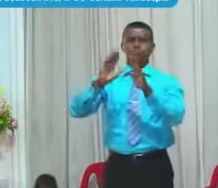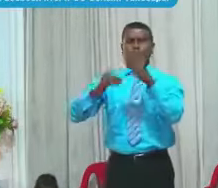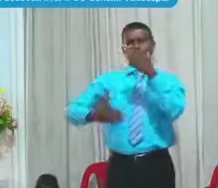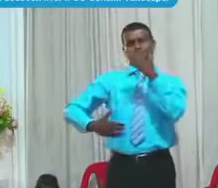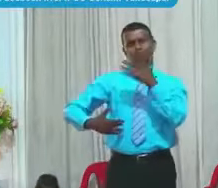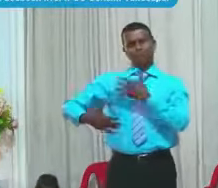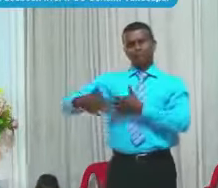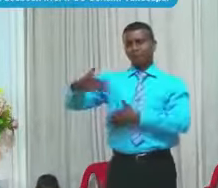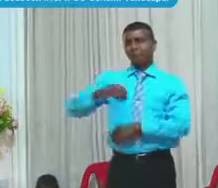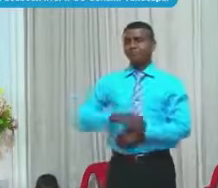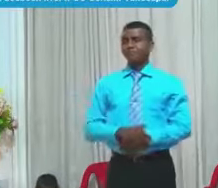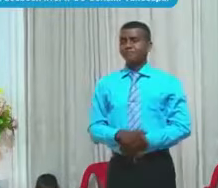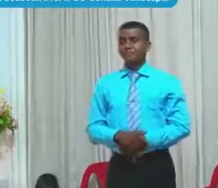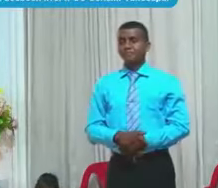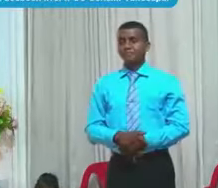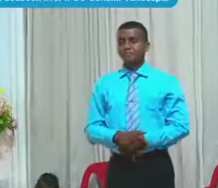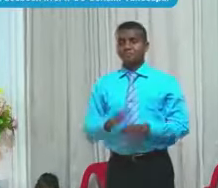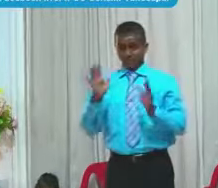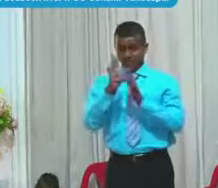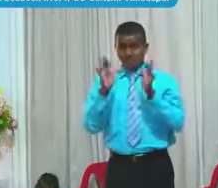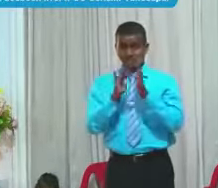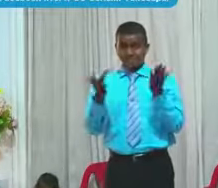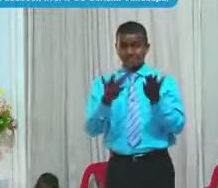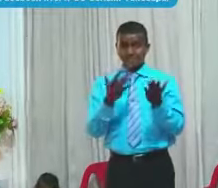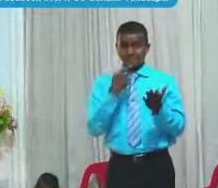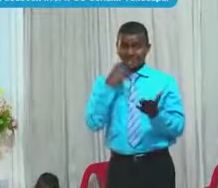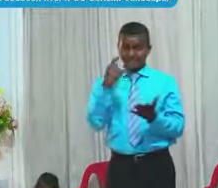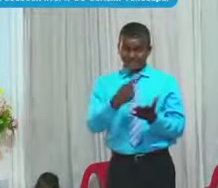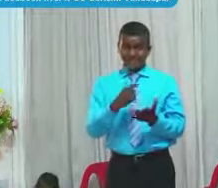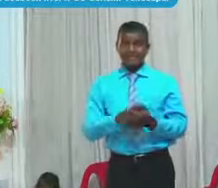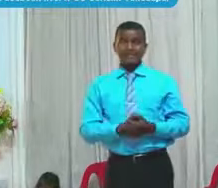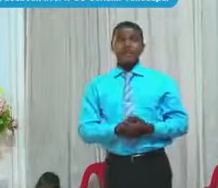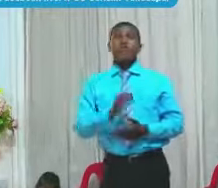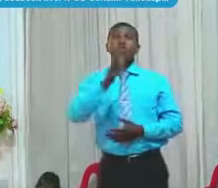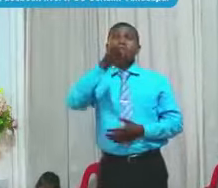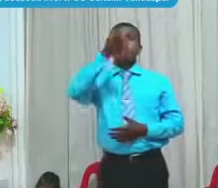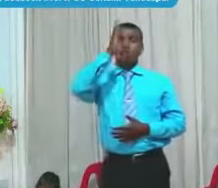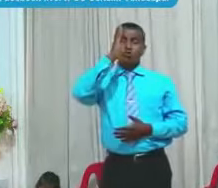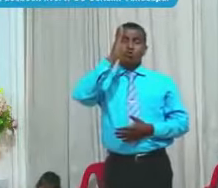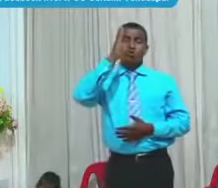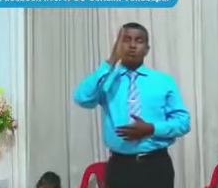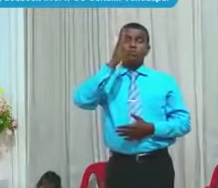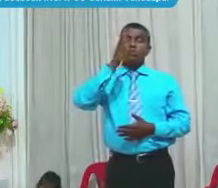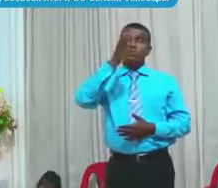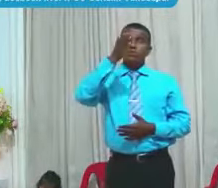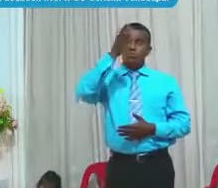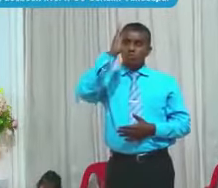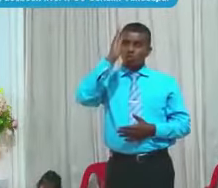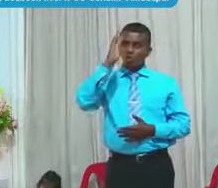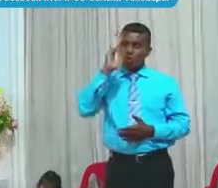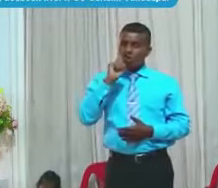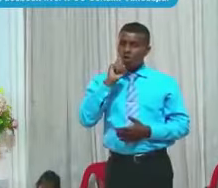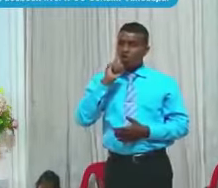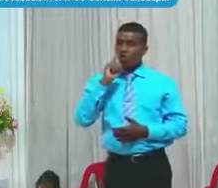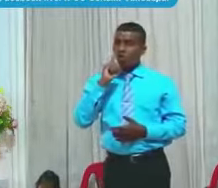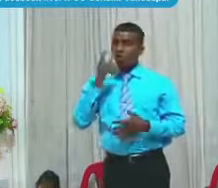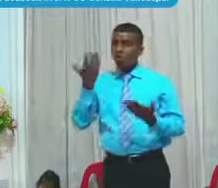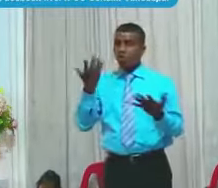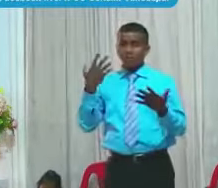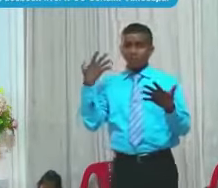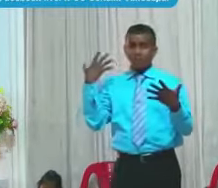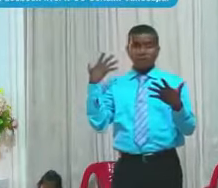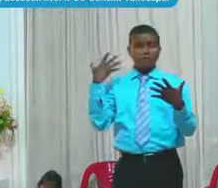La Biblia dice Que Dios Va a dejar Convictos El día del juicio A todos los hombres